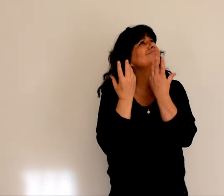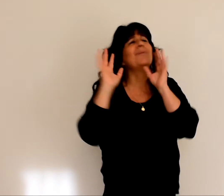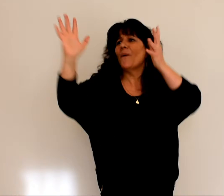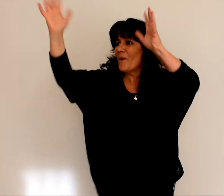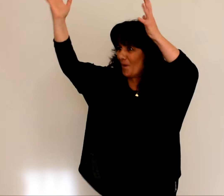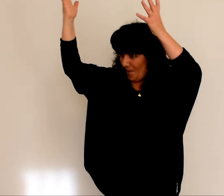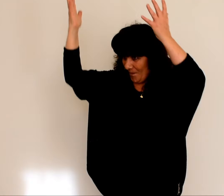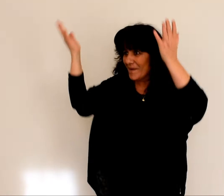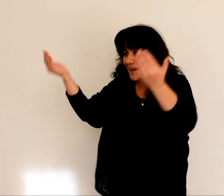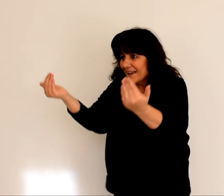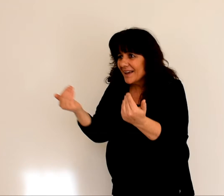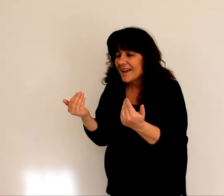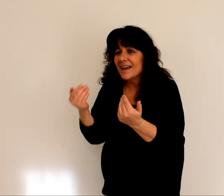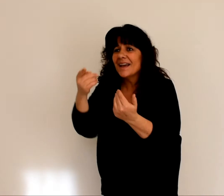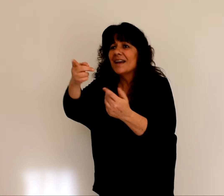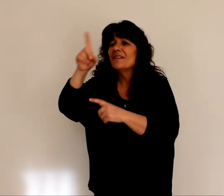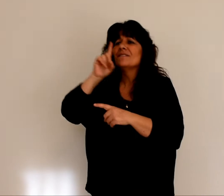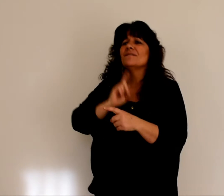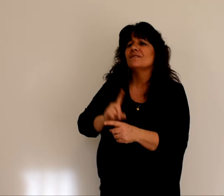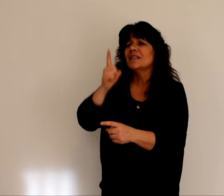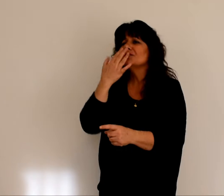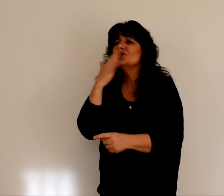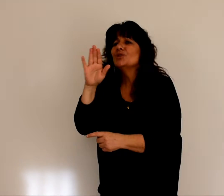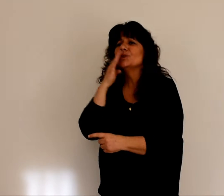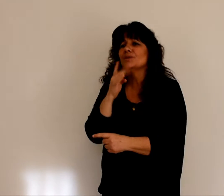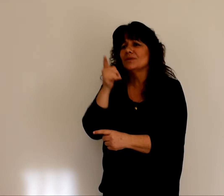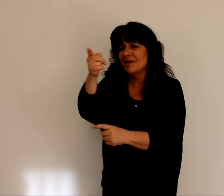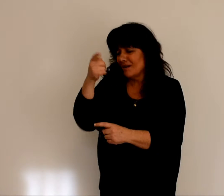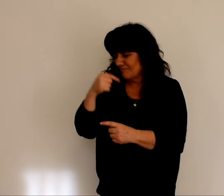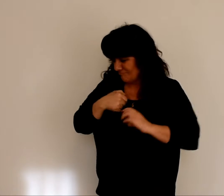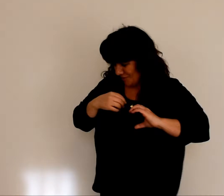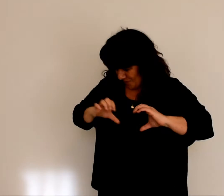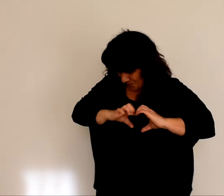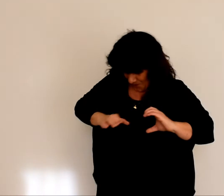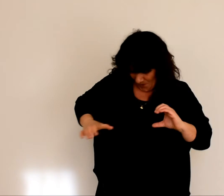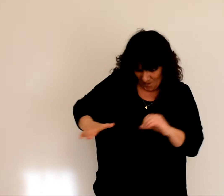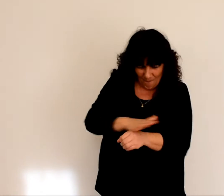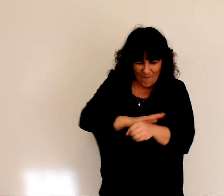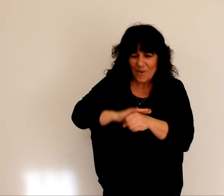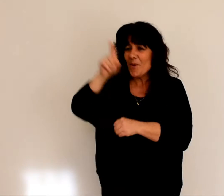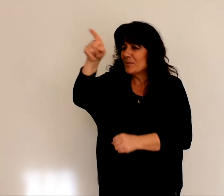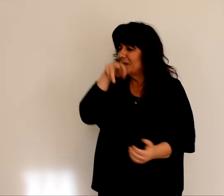Réjouis-toi de tout ton cœur. Le bondie de joie, fille de Jérusalem.